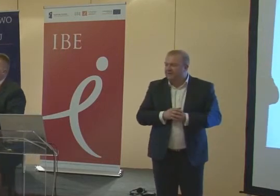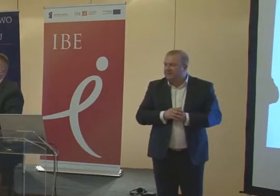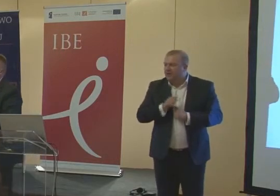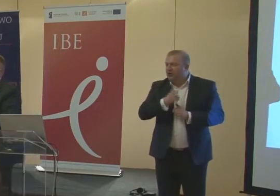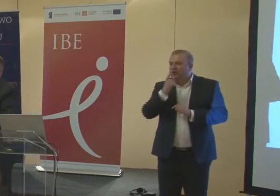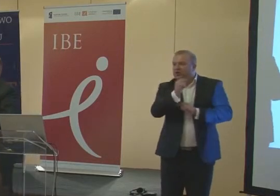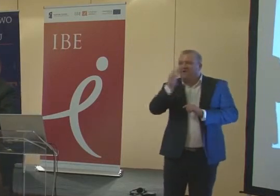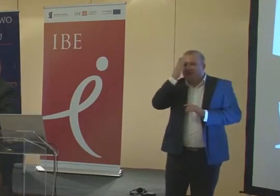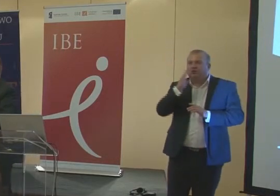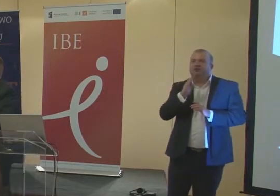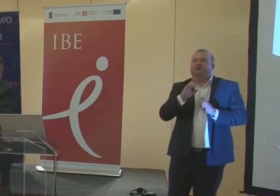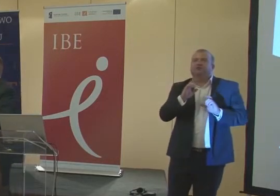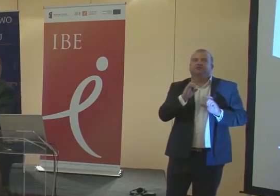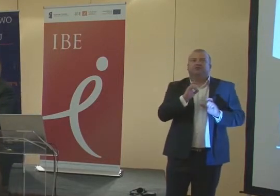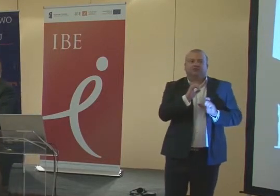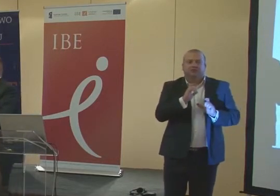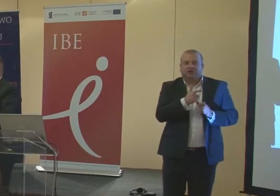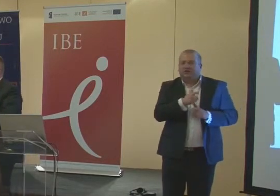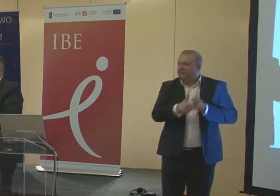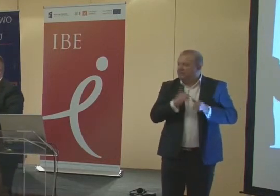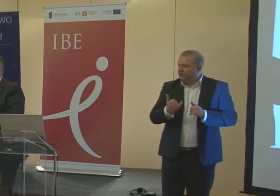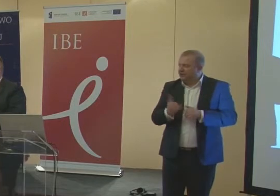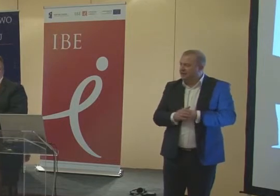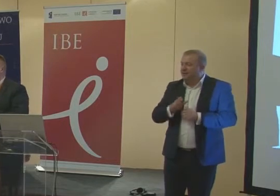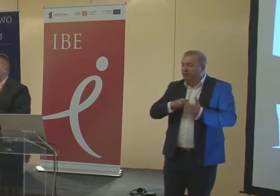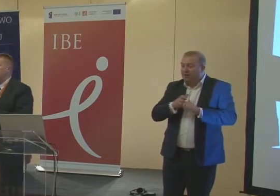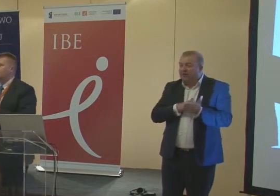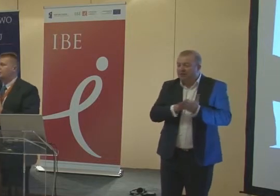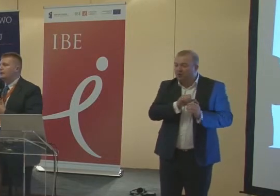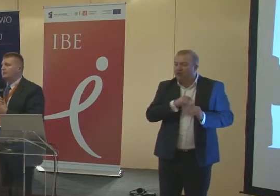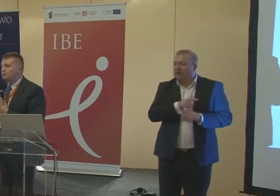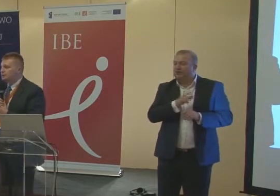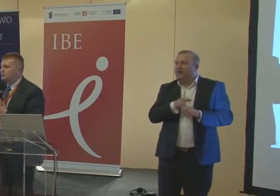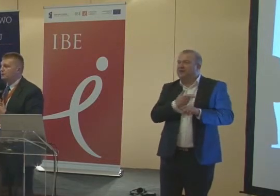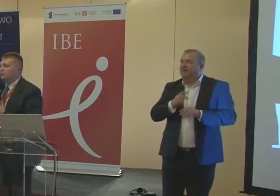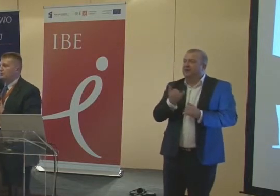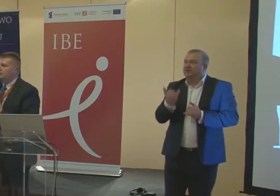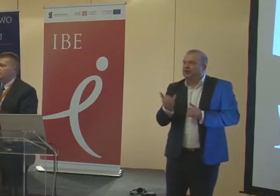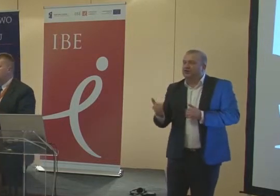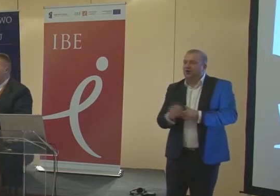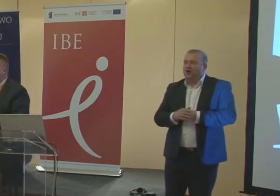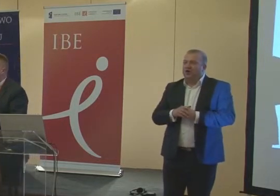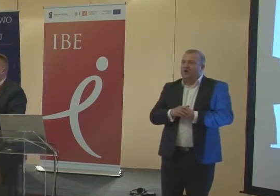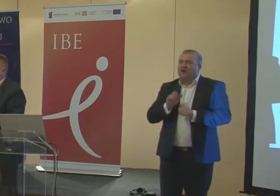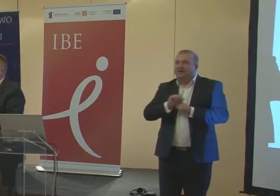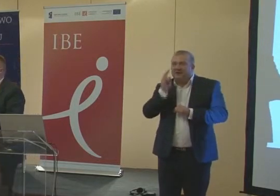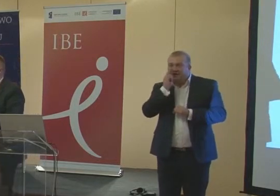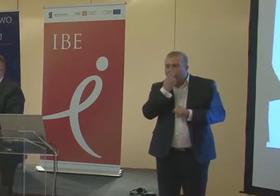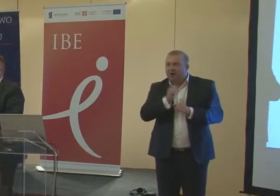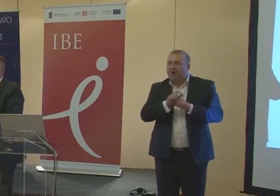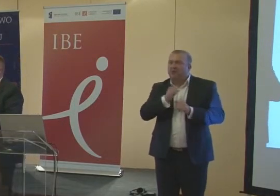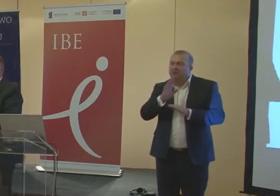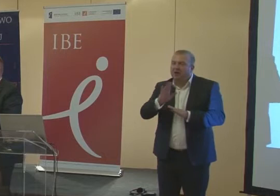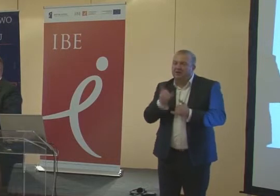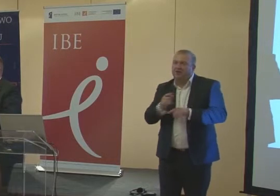wiedzą, gdzie powstała się takie dziecko. Natomiast problemy zaczynają się wtedy, kiedy dziecko jest niewidome lub posiada jakąś inną